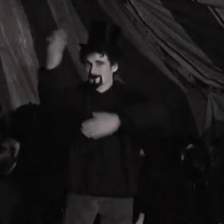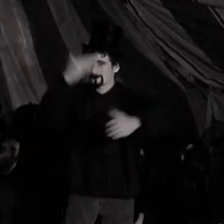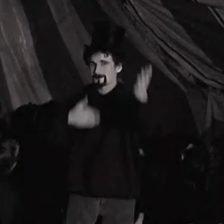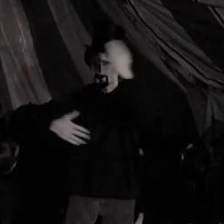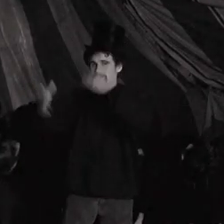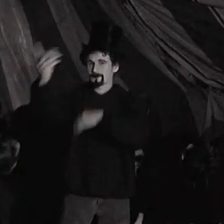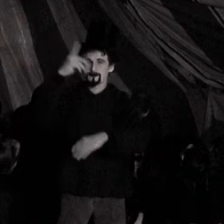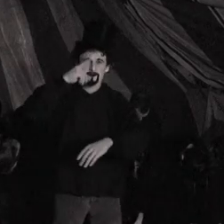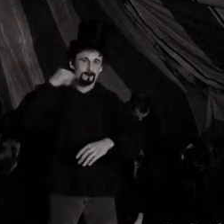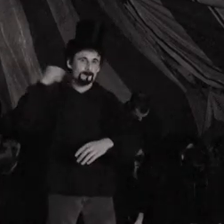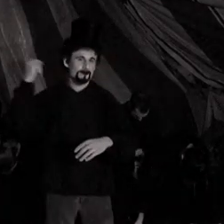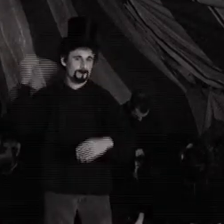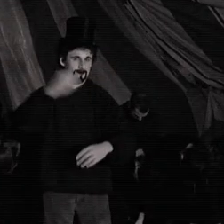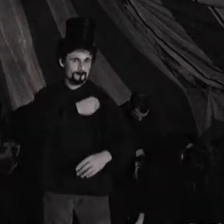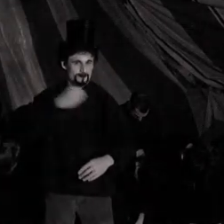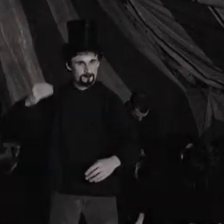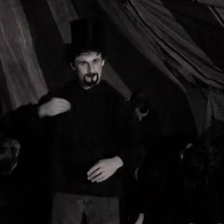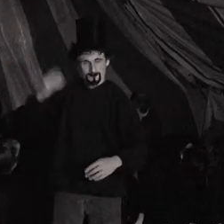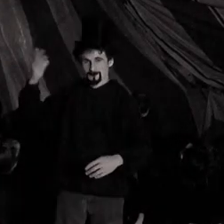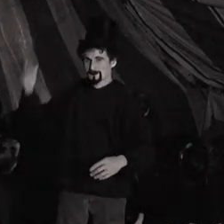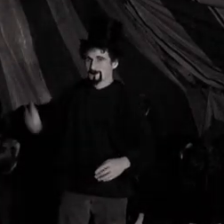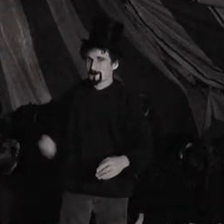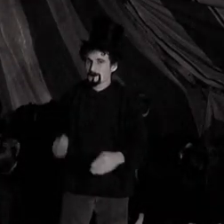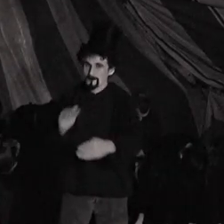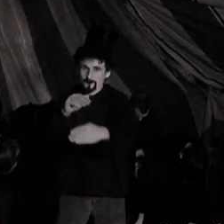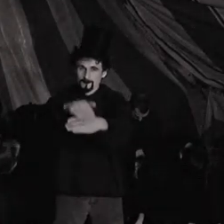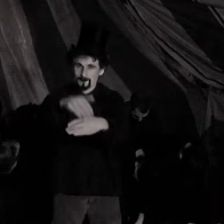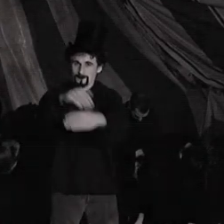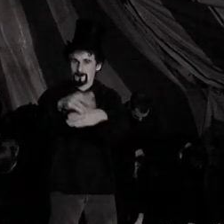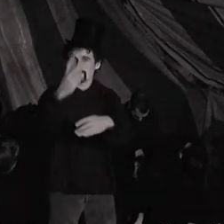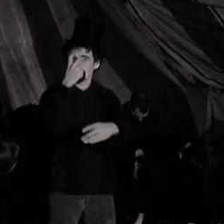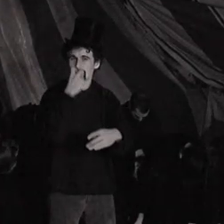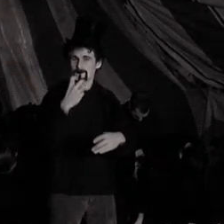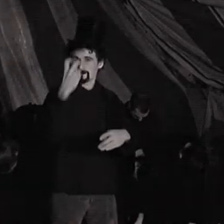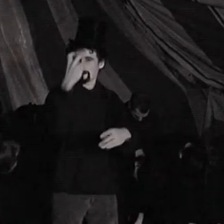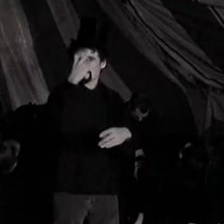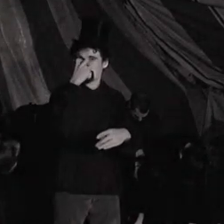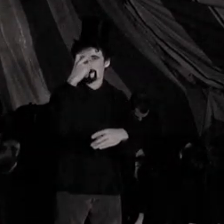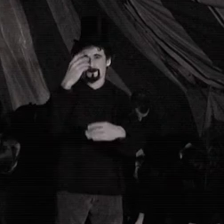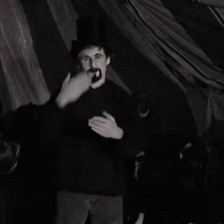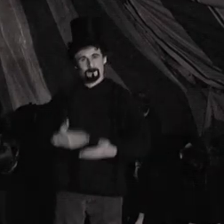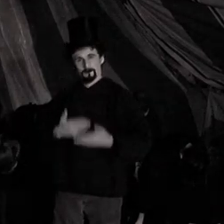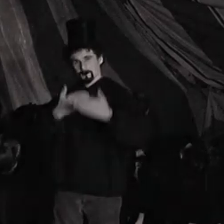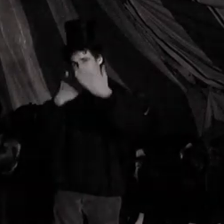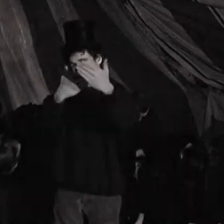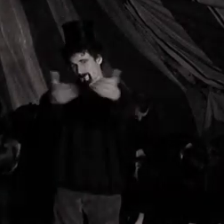Approchez, approchez, par ici M'sieur Lame ! Ce soir, le Cirque des Jambes